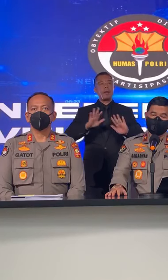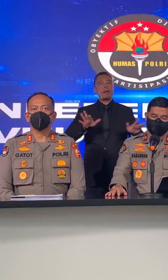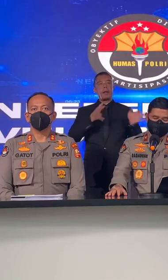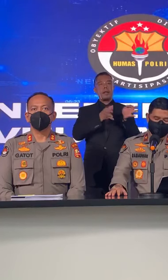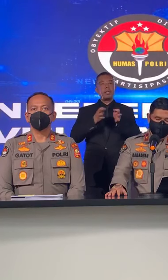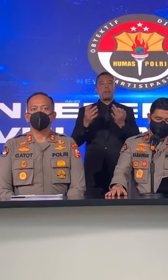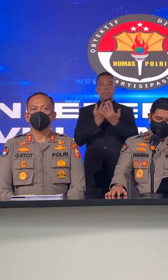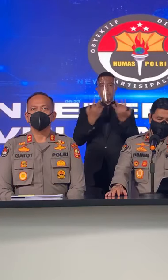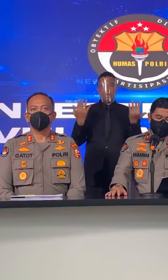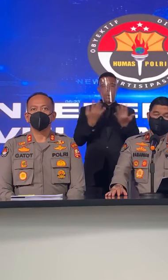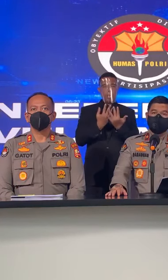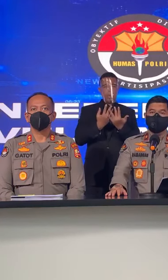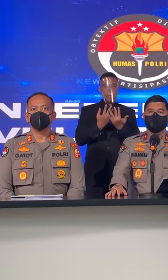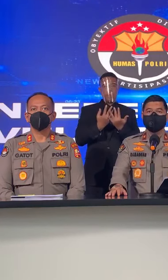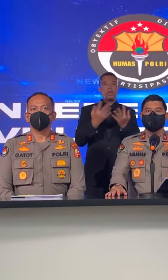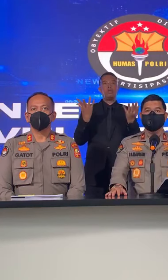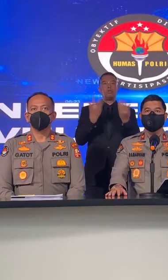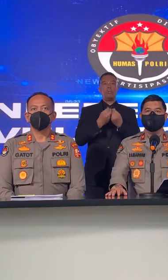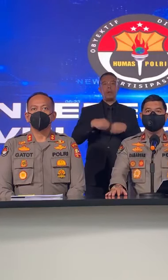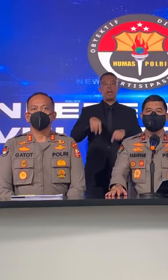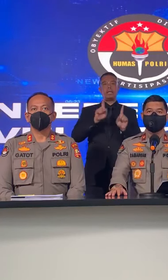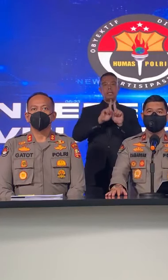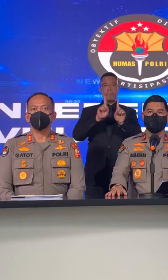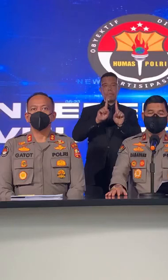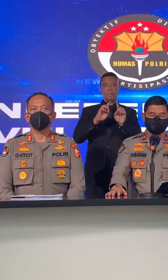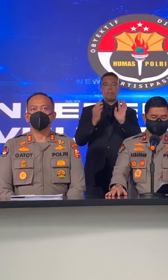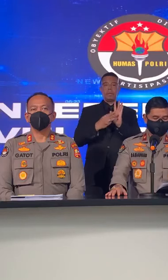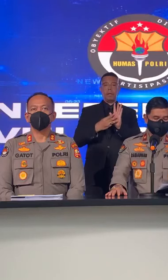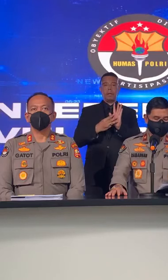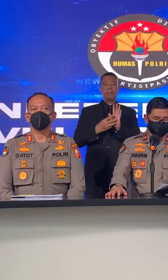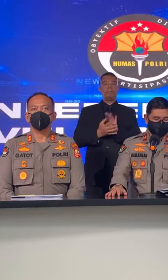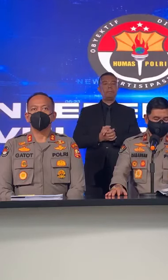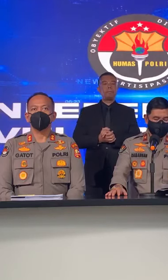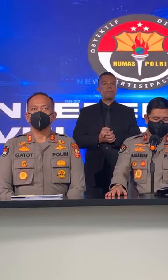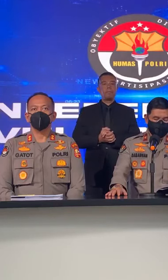ketertiban sebanyak 11 kejadian.